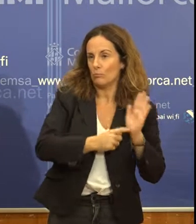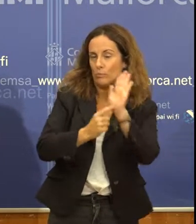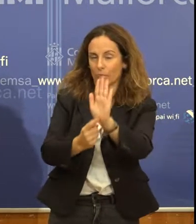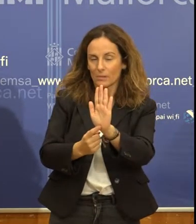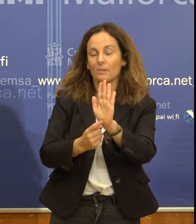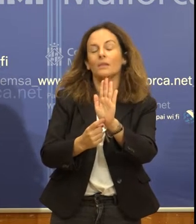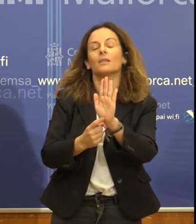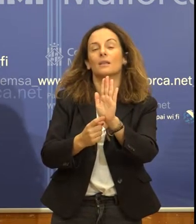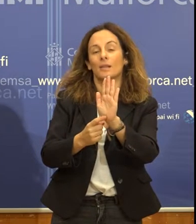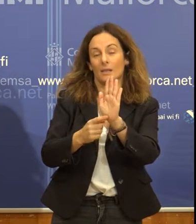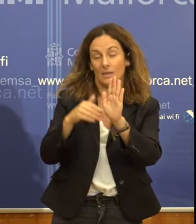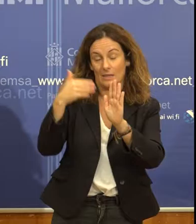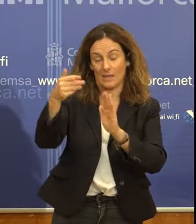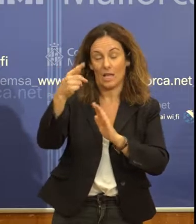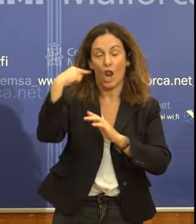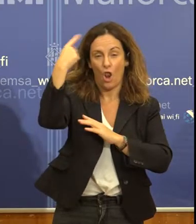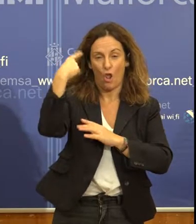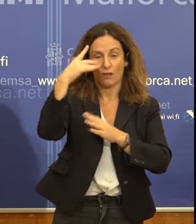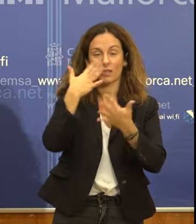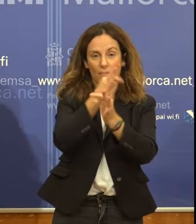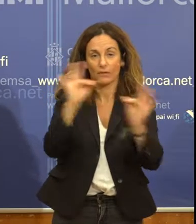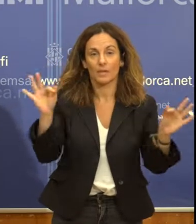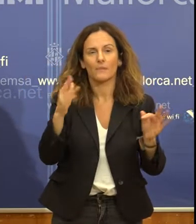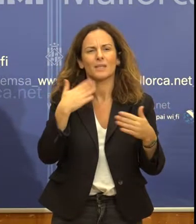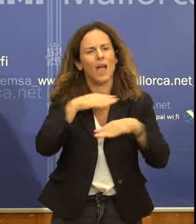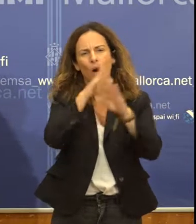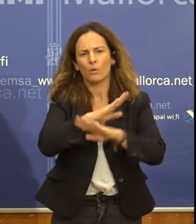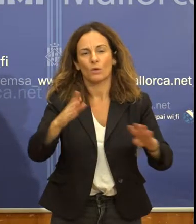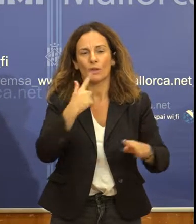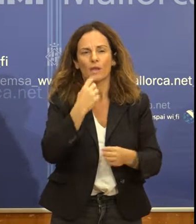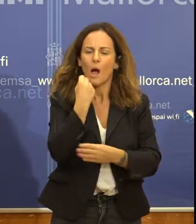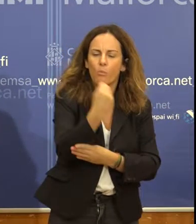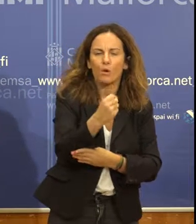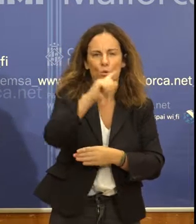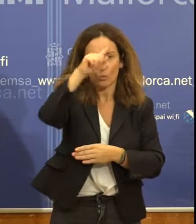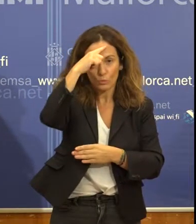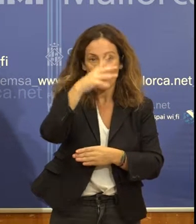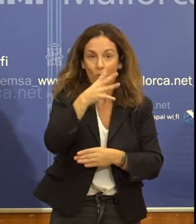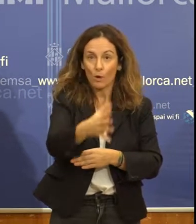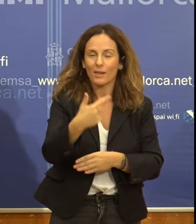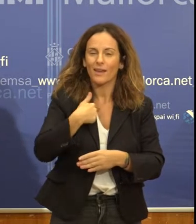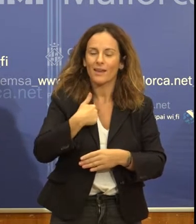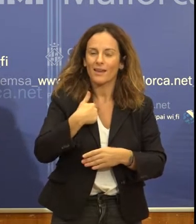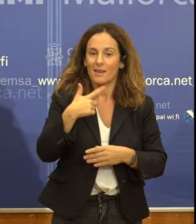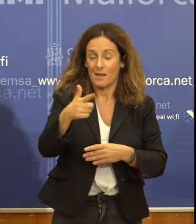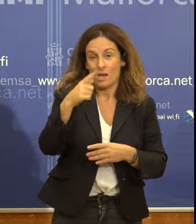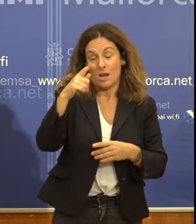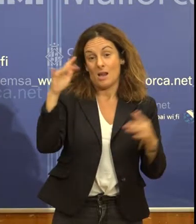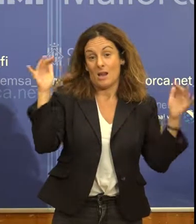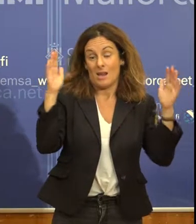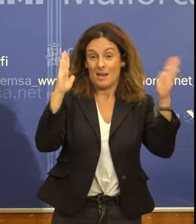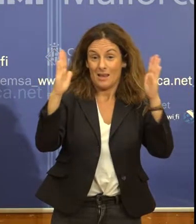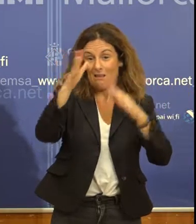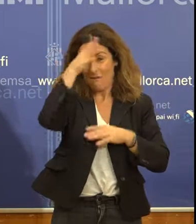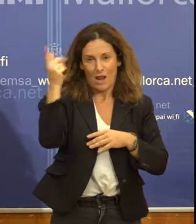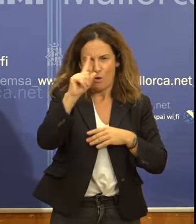Finalment, dir que apostant per la cultura perquè en cultura estem promocionant un concisament que ens surt de la temporada alta, que distribueix